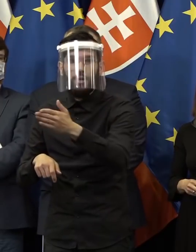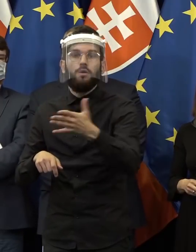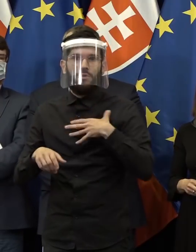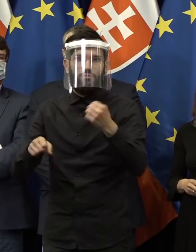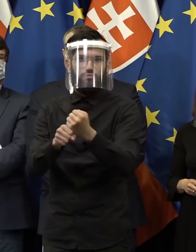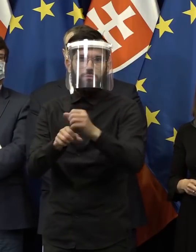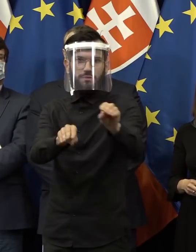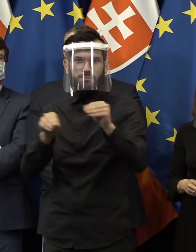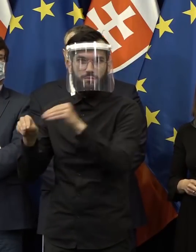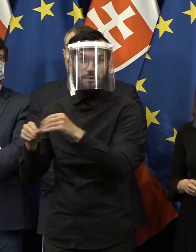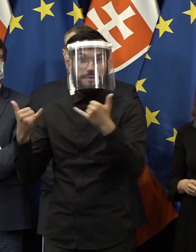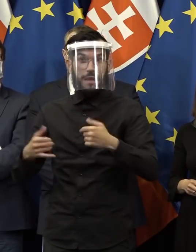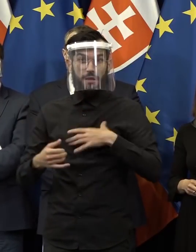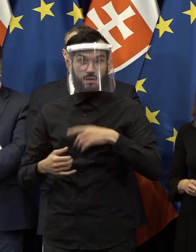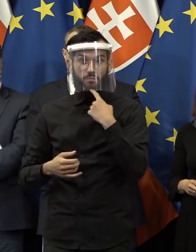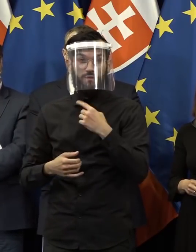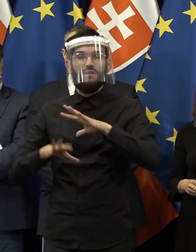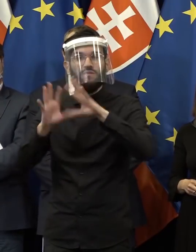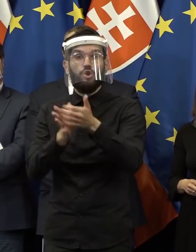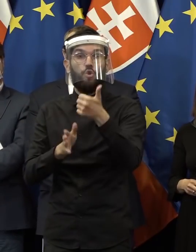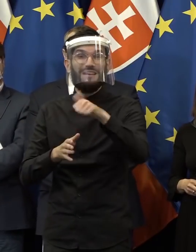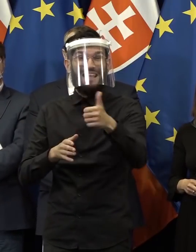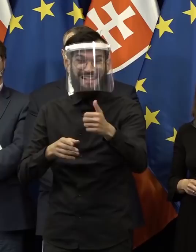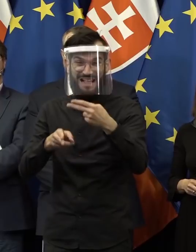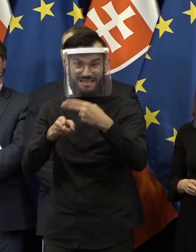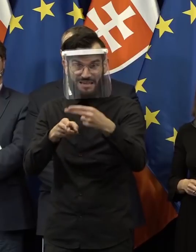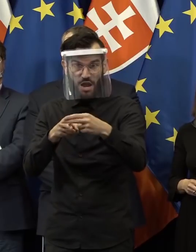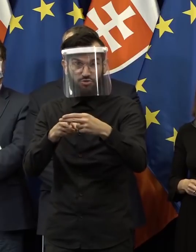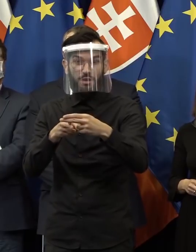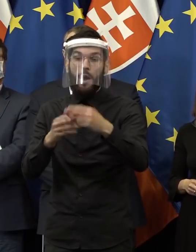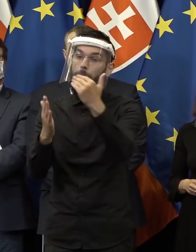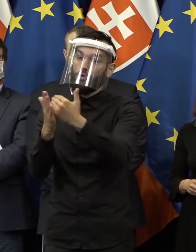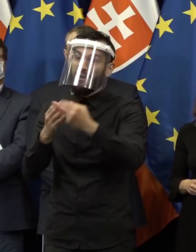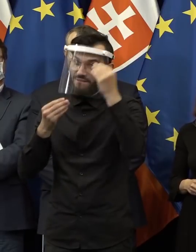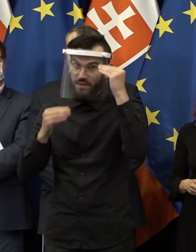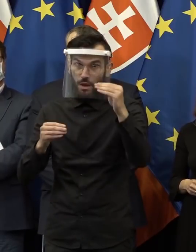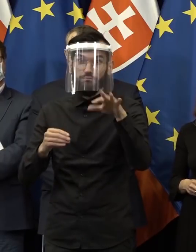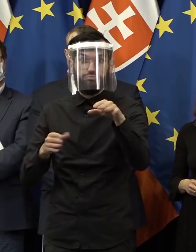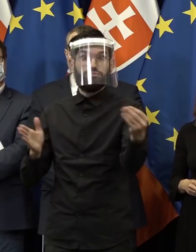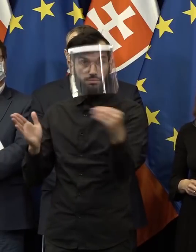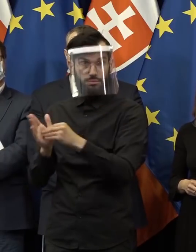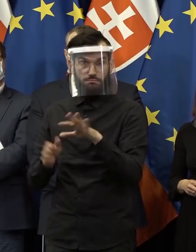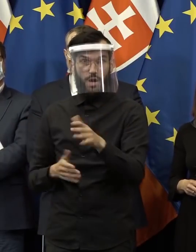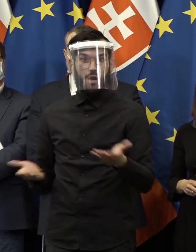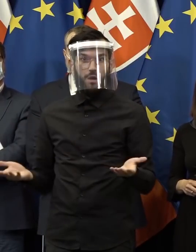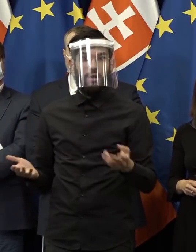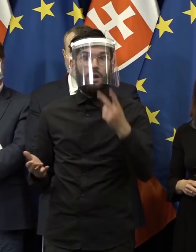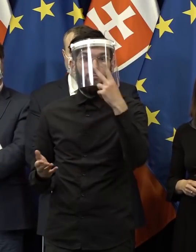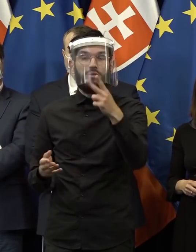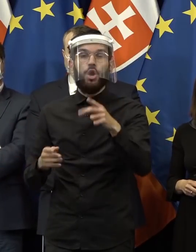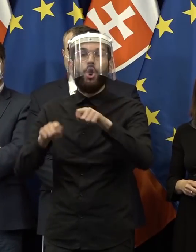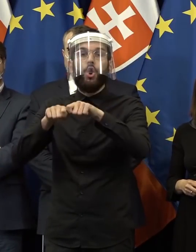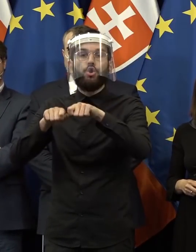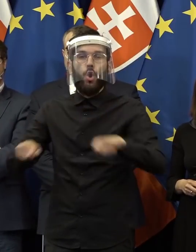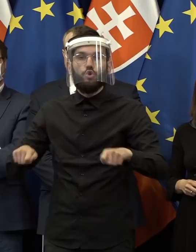dostaneme, tak chcem z tohto miesta povedať všetkých 11 riešení v programové vyhlásení vlády je. Stačí si pozrieť stránku. Rozhodní